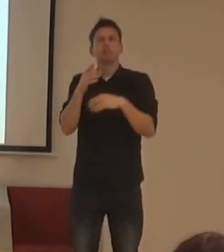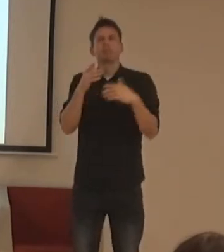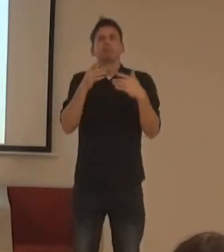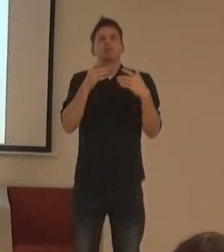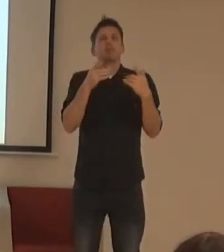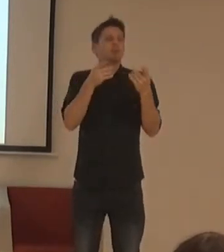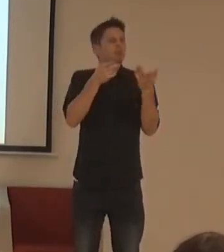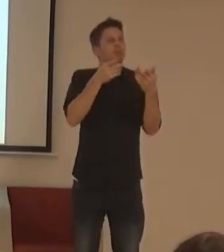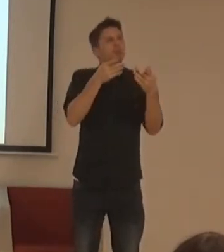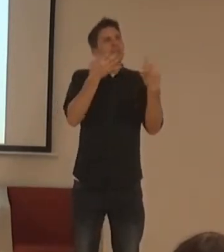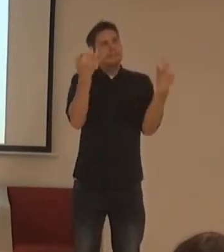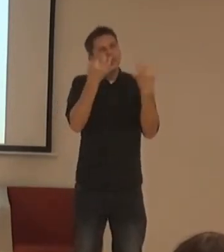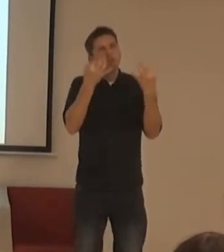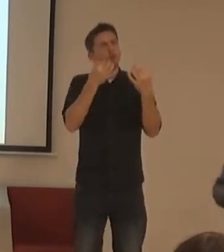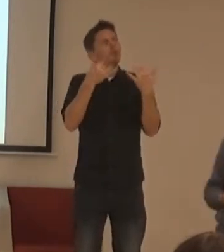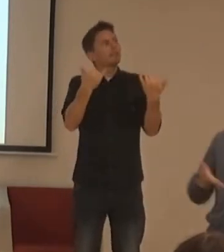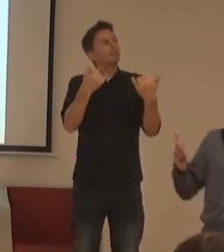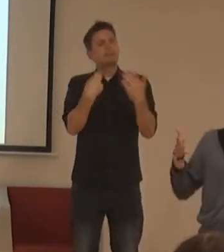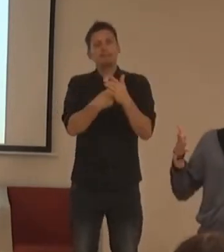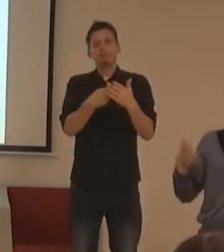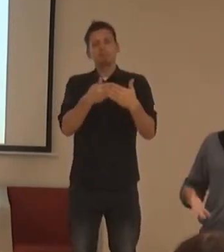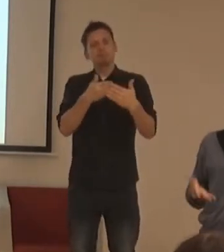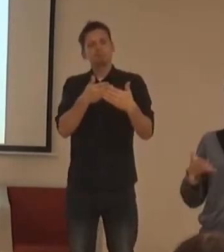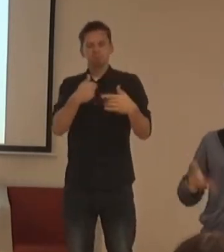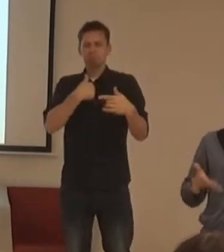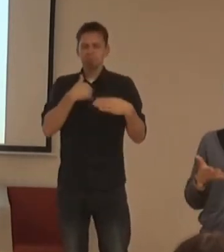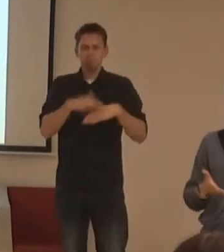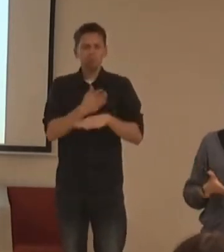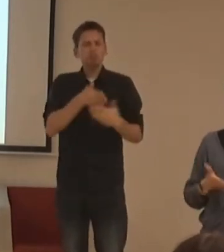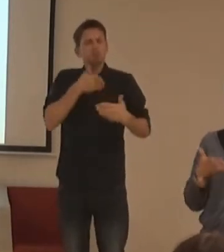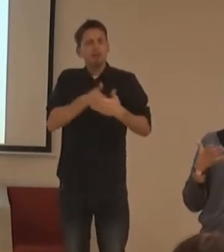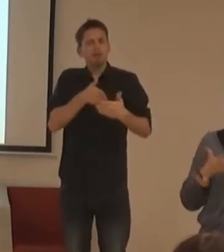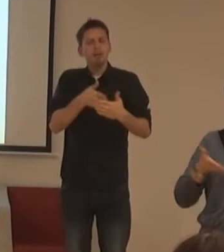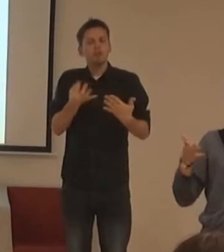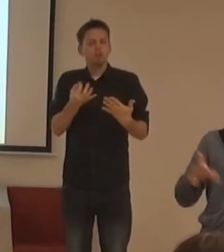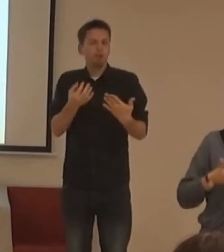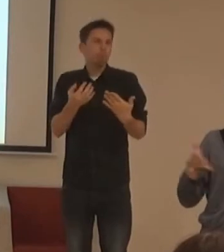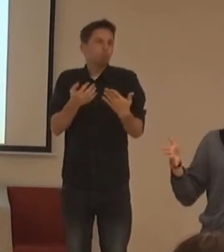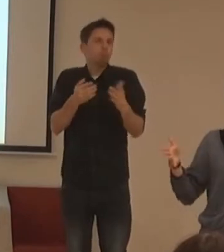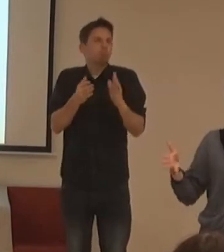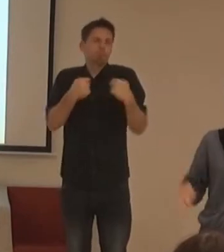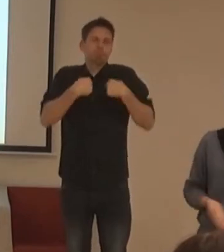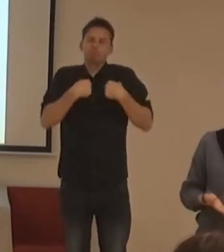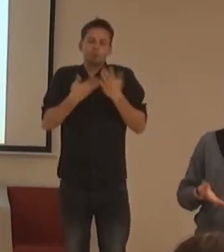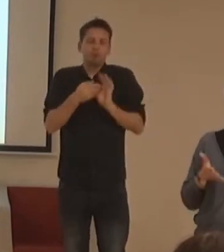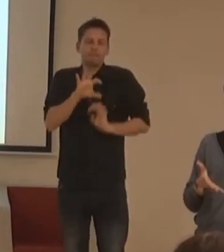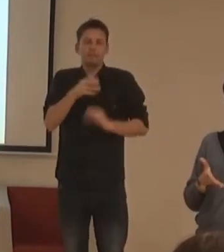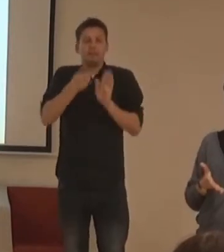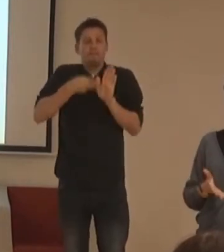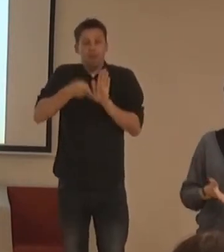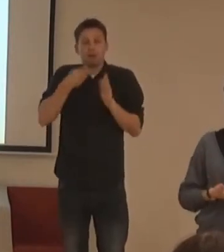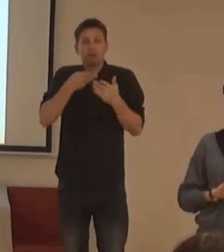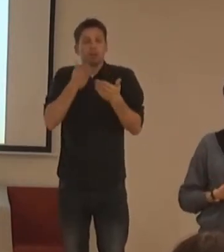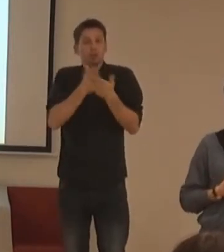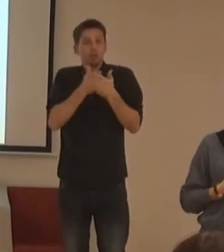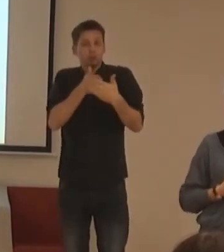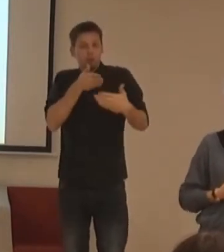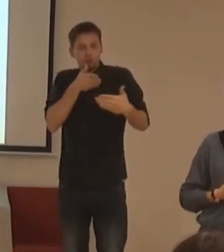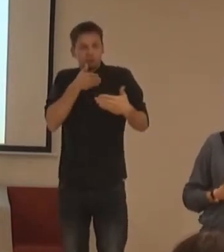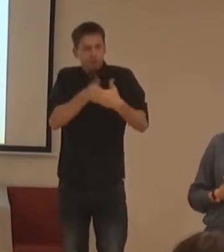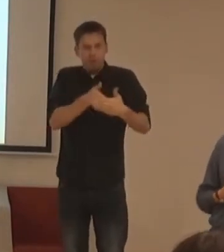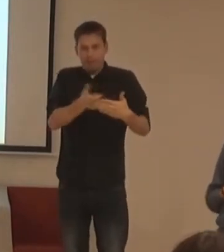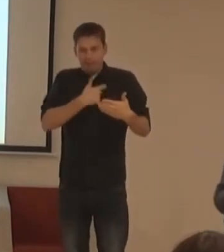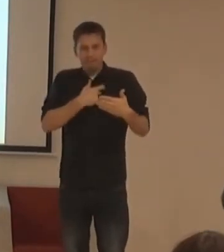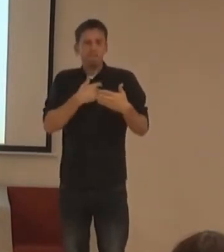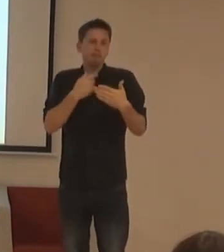nebo není bariéra, například dneska pro mě. Bariéra je pro mě nepřístupnost záchodků ve vlacích třeba. A pro ty, pro které to bude